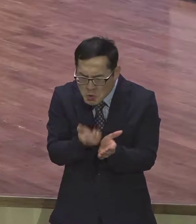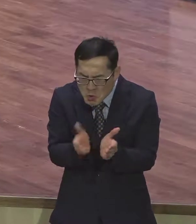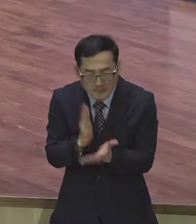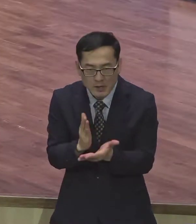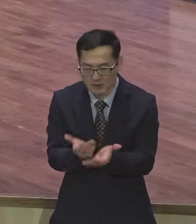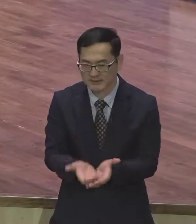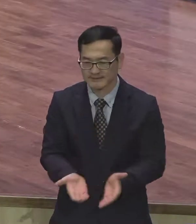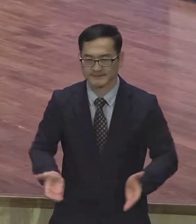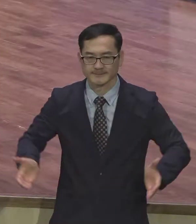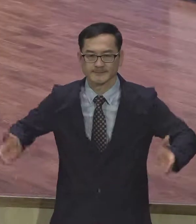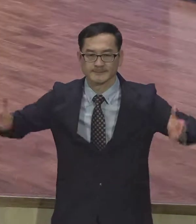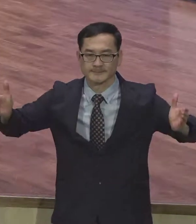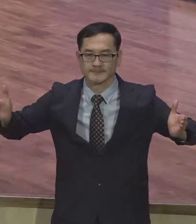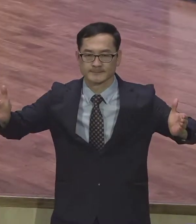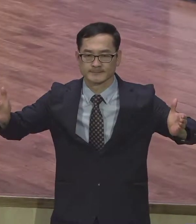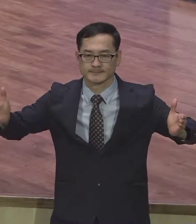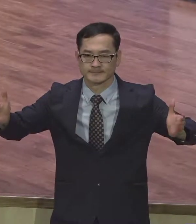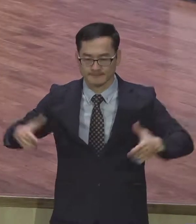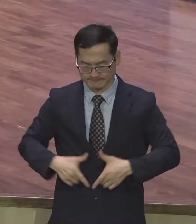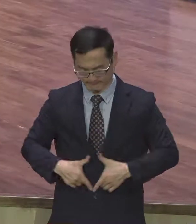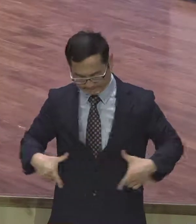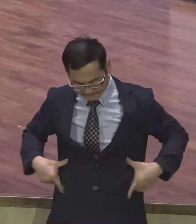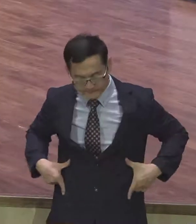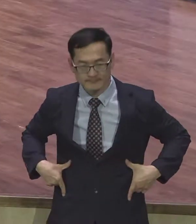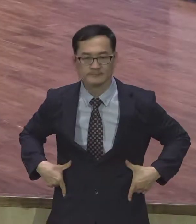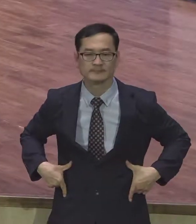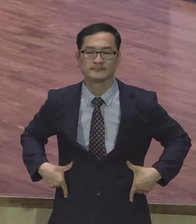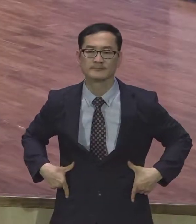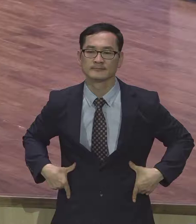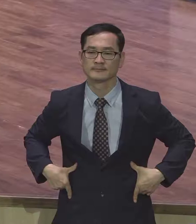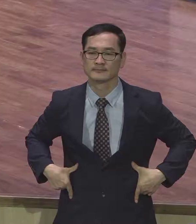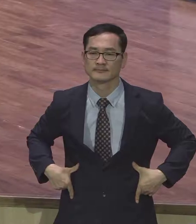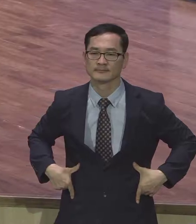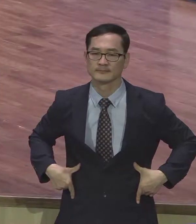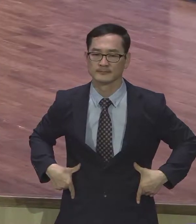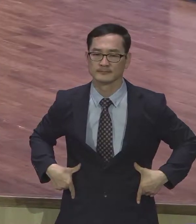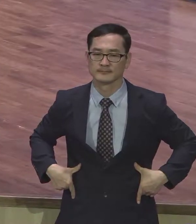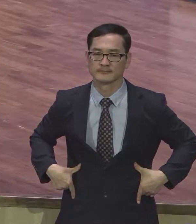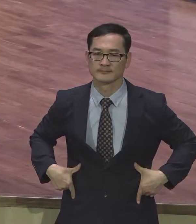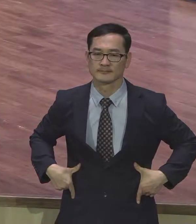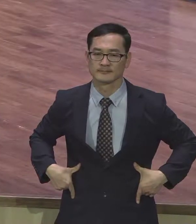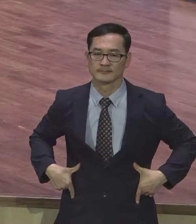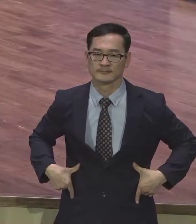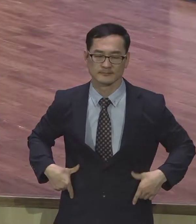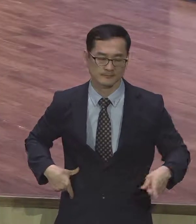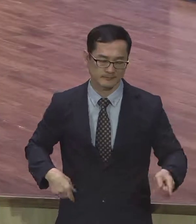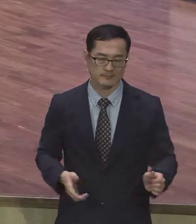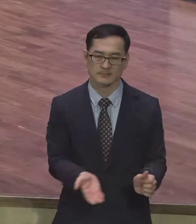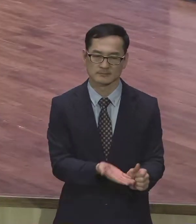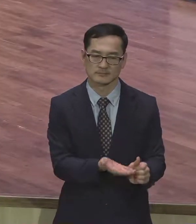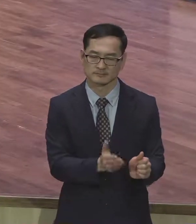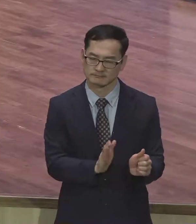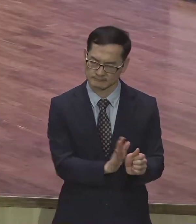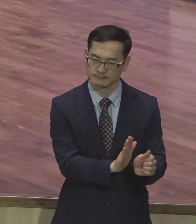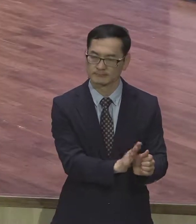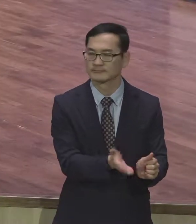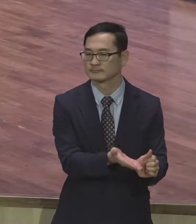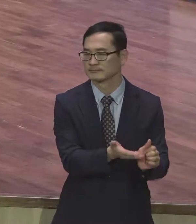여러분 그런 마음껏 한단 말이에요 그러지 빡빡 키워야 돼요 중요한 분들이요 그릇이